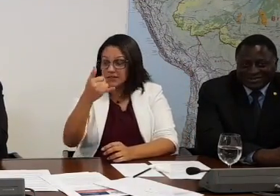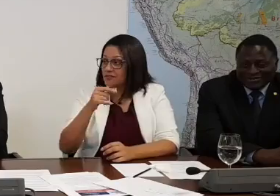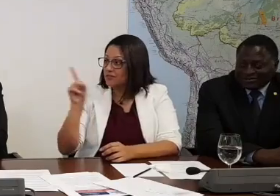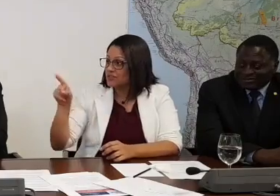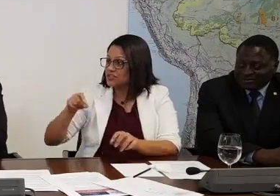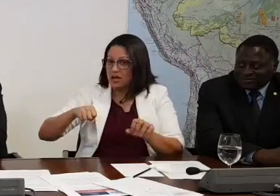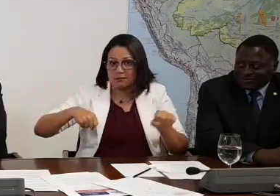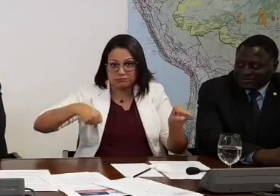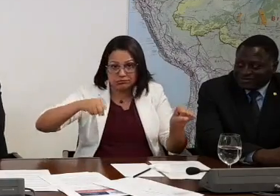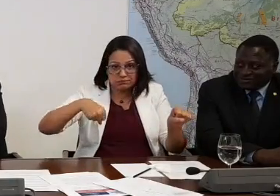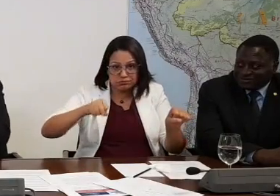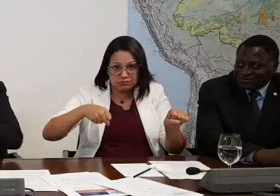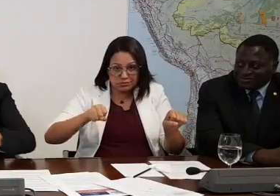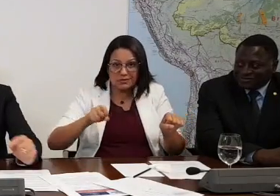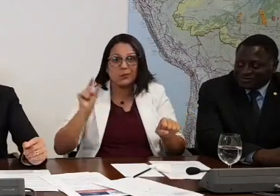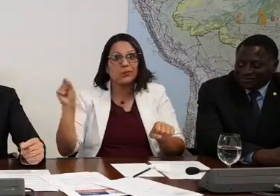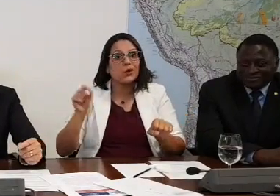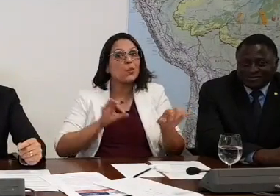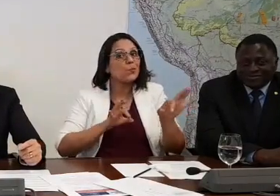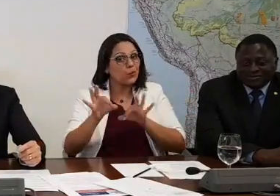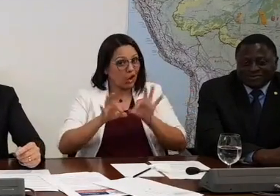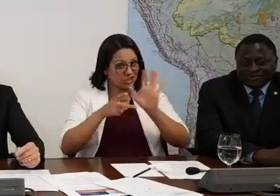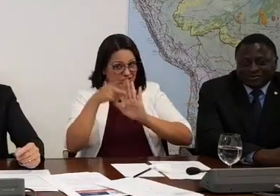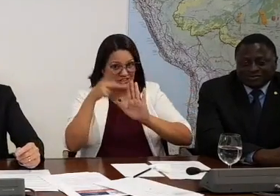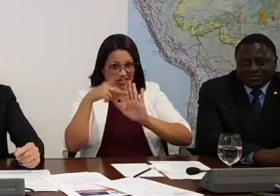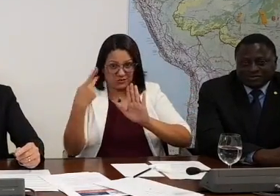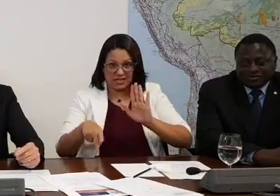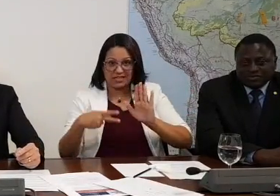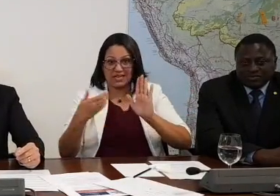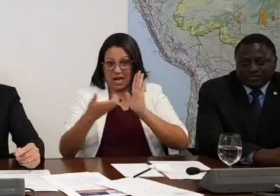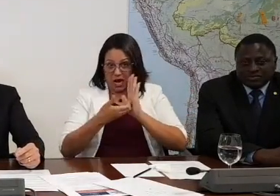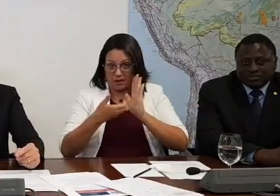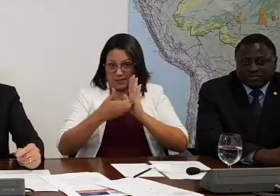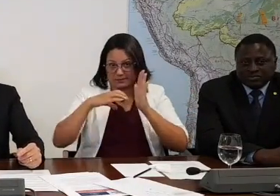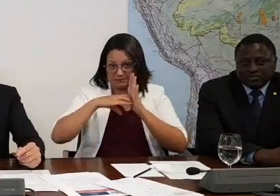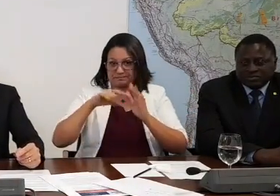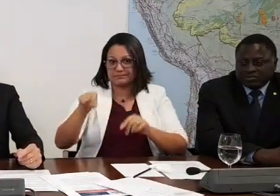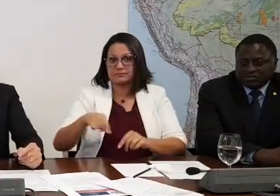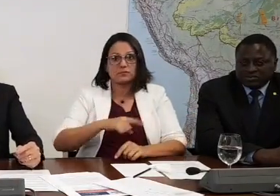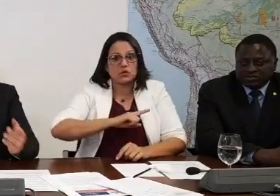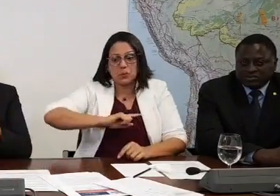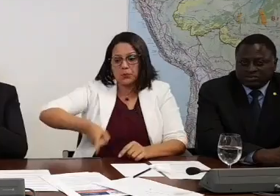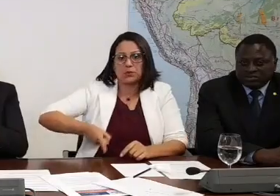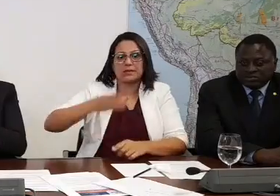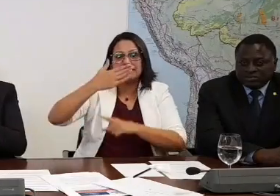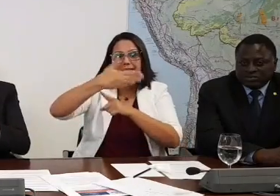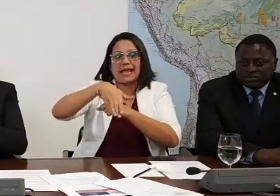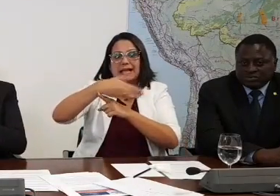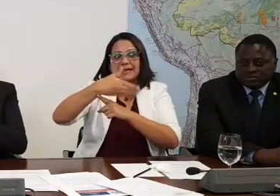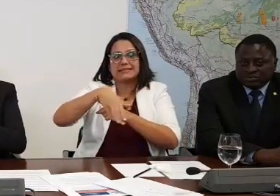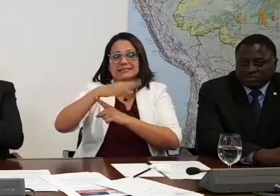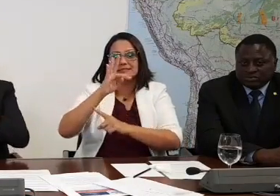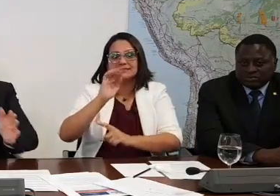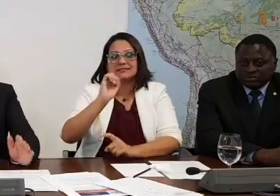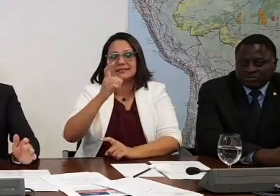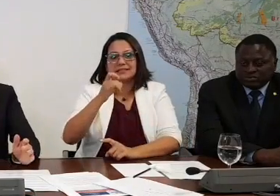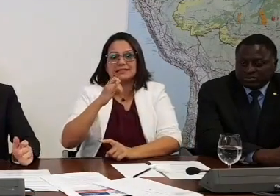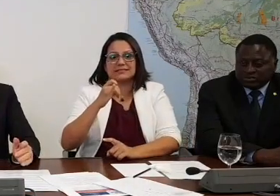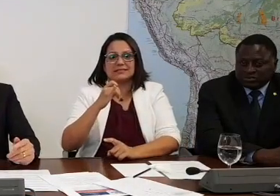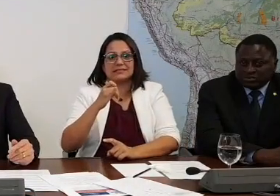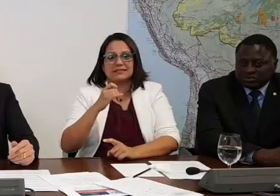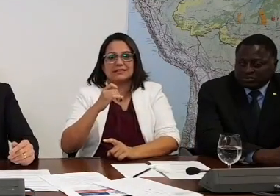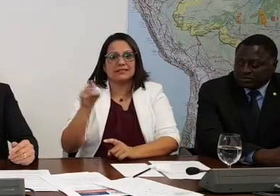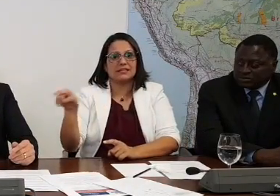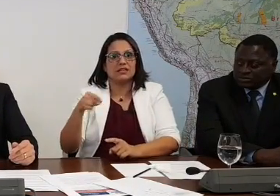motociclista por acaso, não? Não sei. Um projeto aqui na Câmara proibindo o taxista andar no meio de carros.